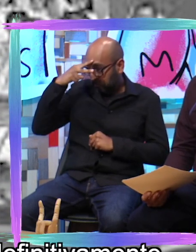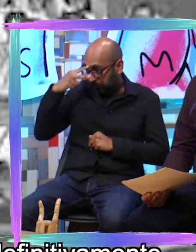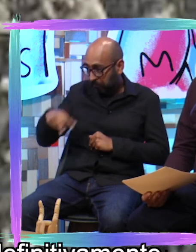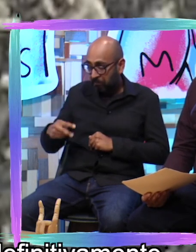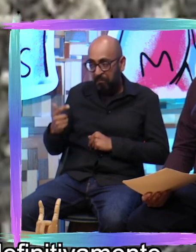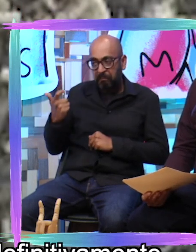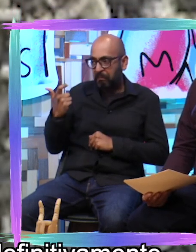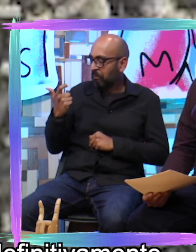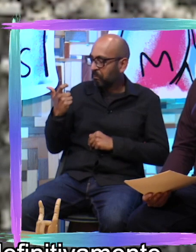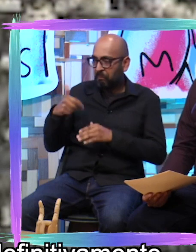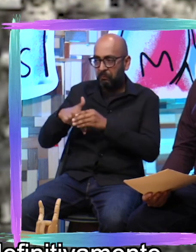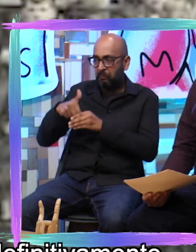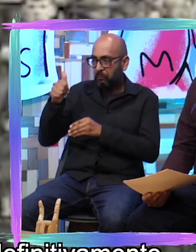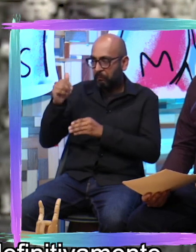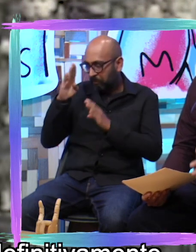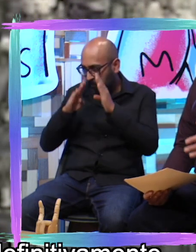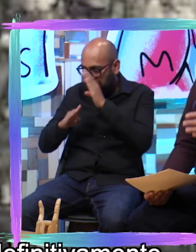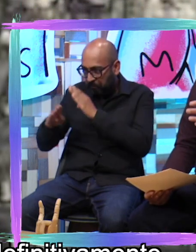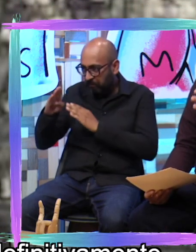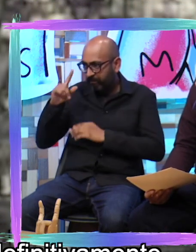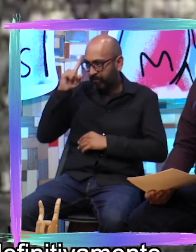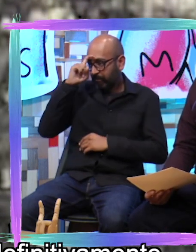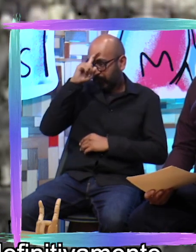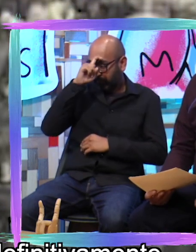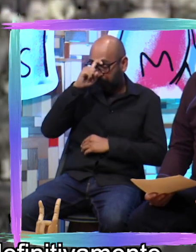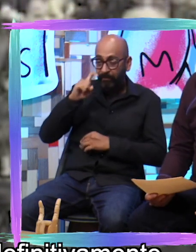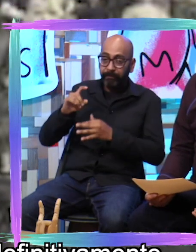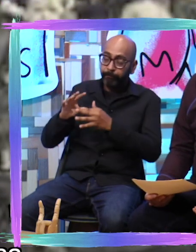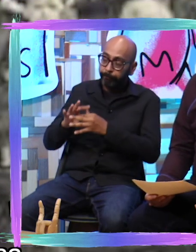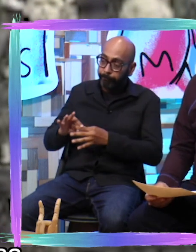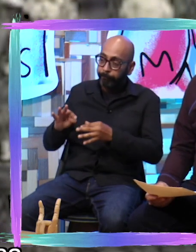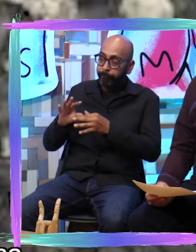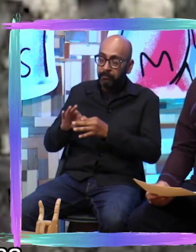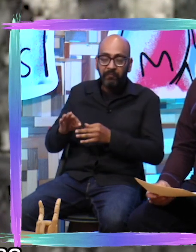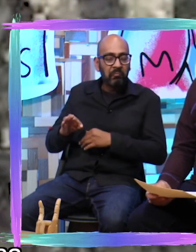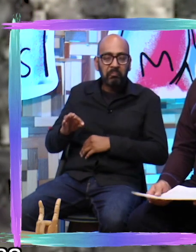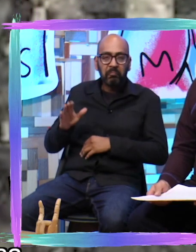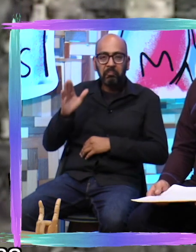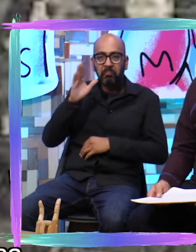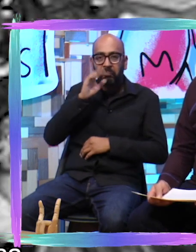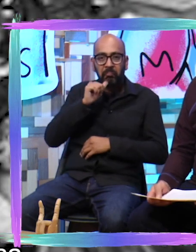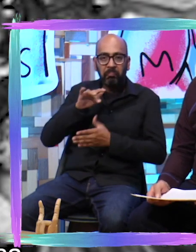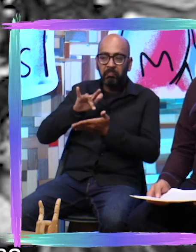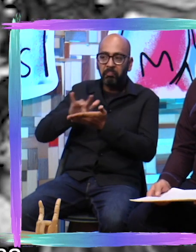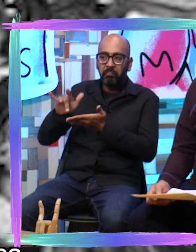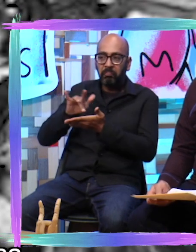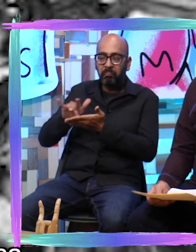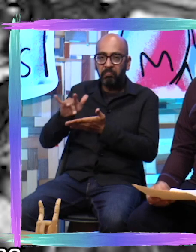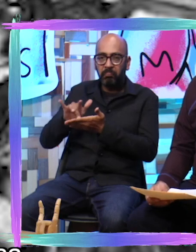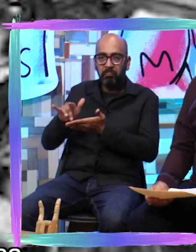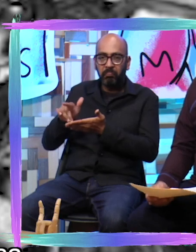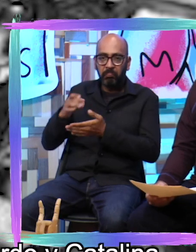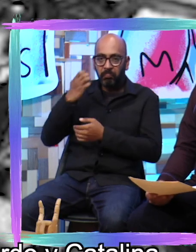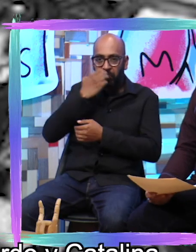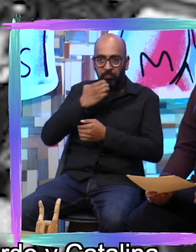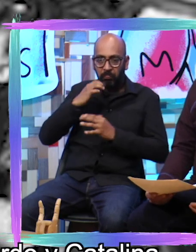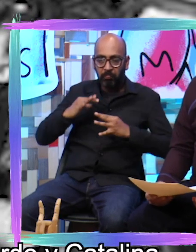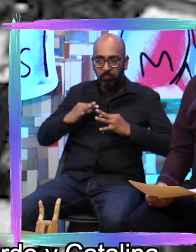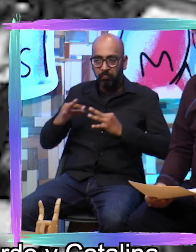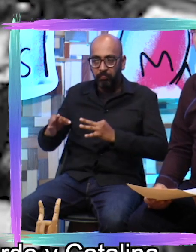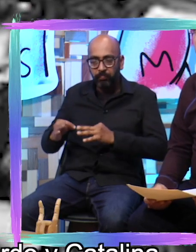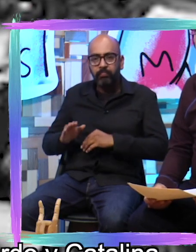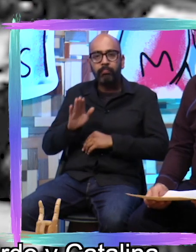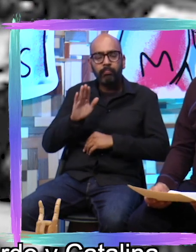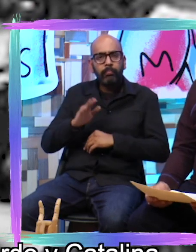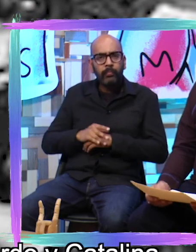por una situación difícil y entonces que definitivamente no se podía apoyar esta causa. ¿Qué fue lo que